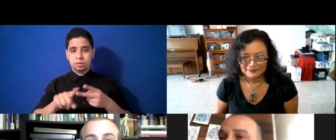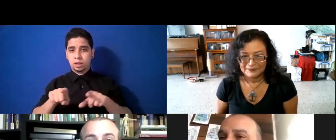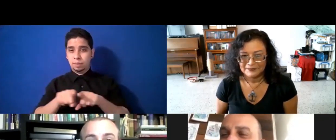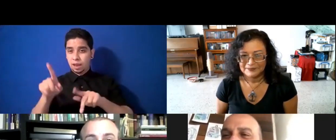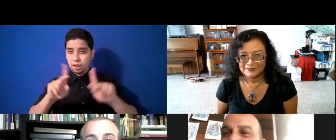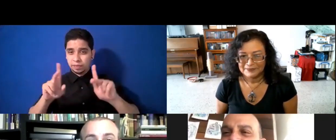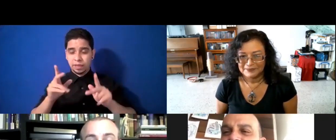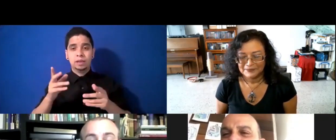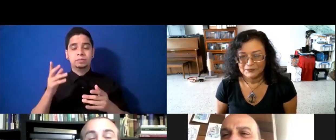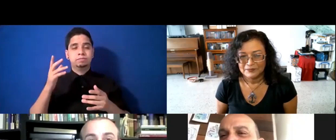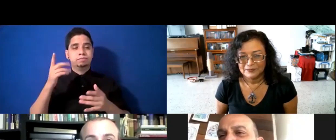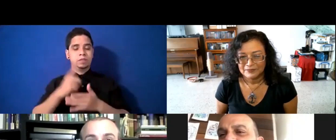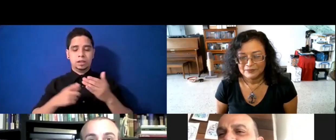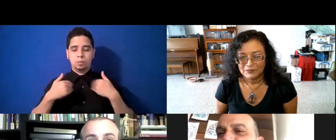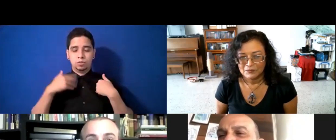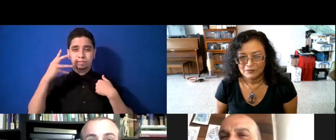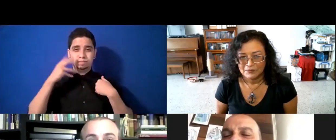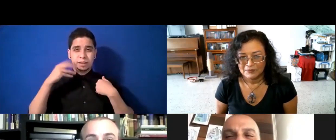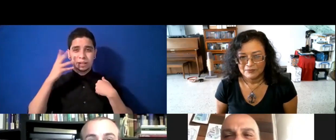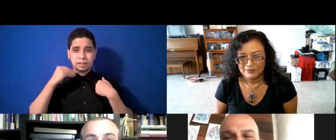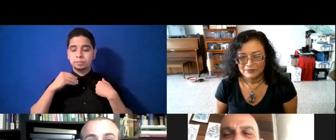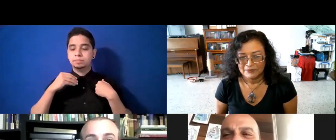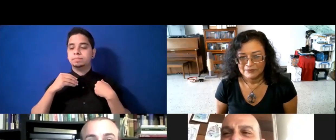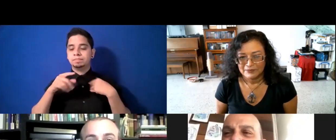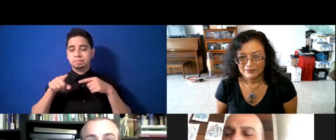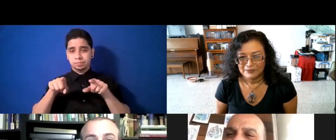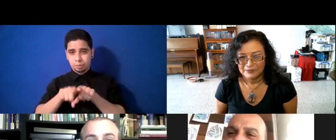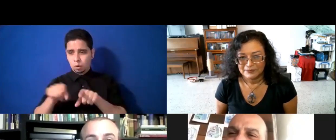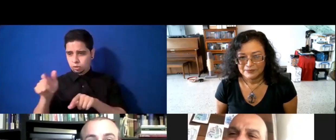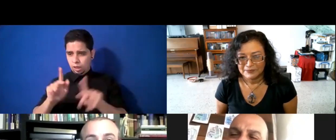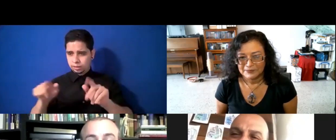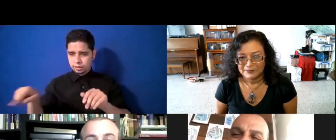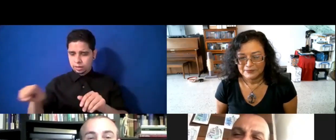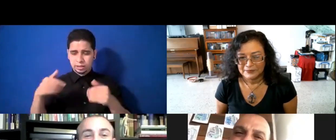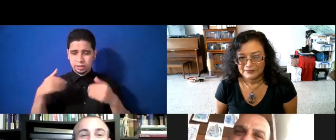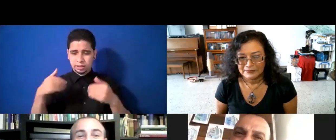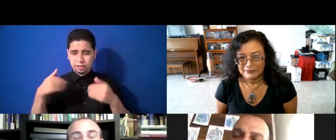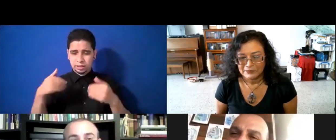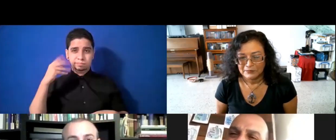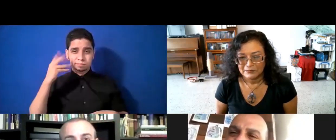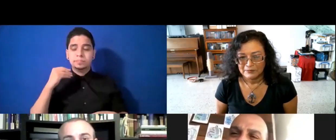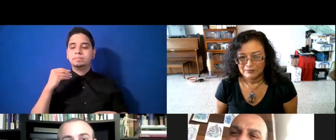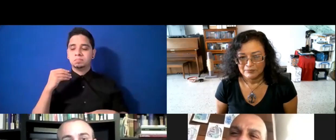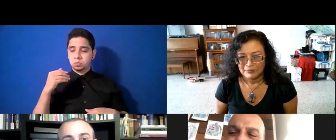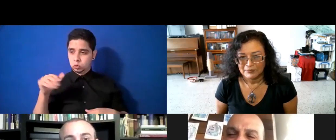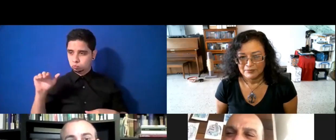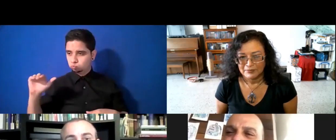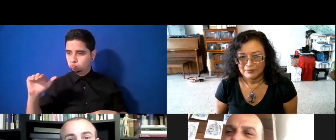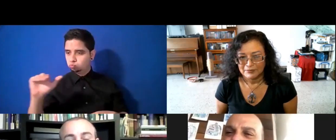experiencia. Y a varias personas que yo sabía que tenía mucha experiencia en el ámbito, pues los traía y les preguntaba, ¿tú